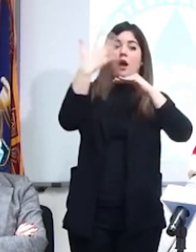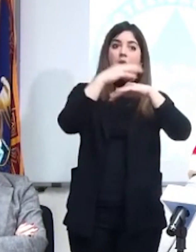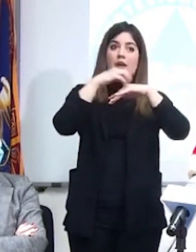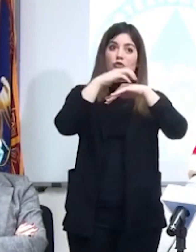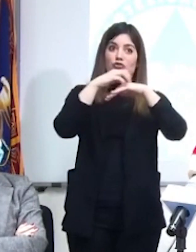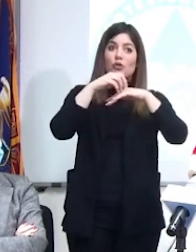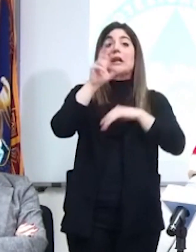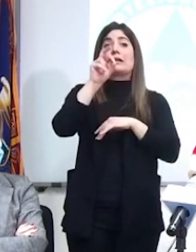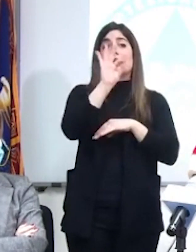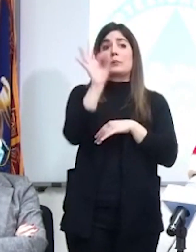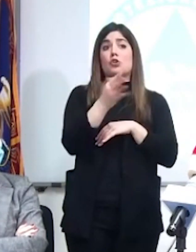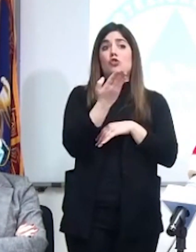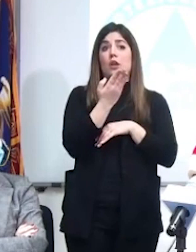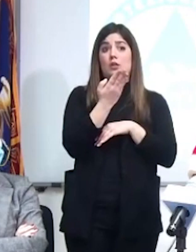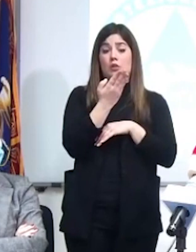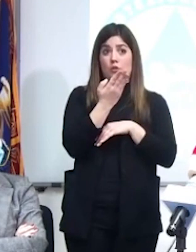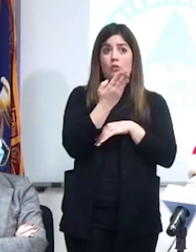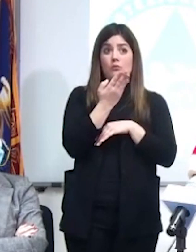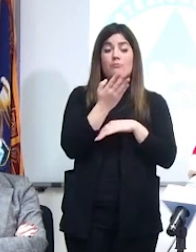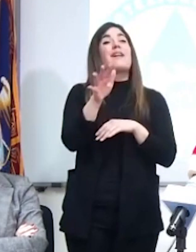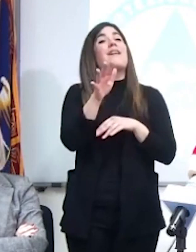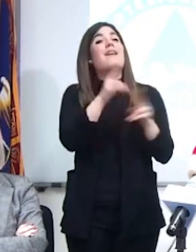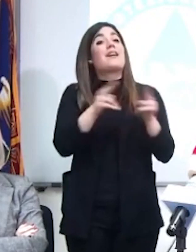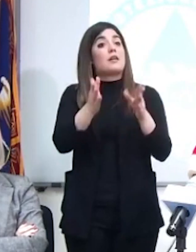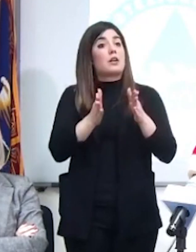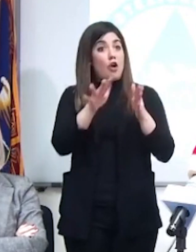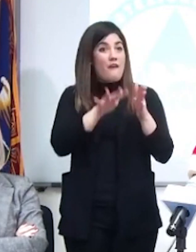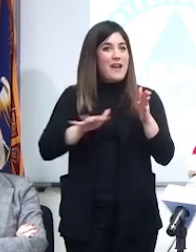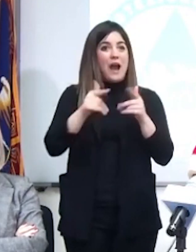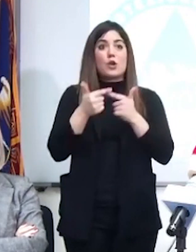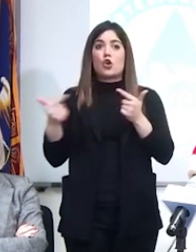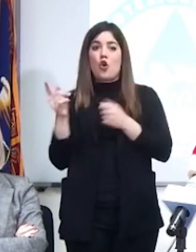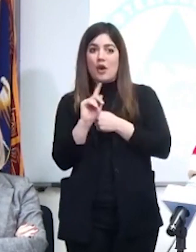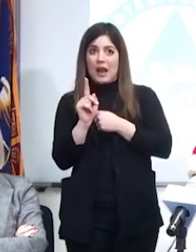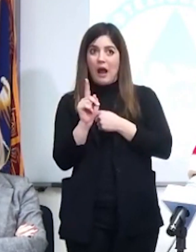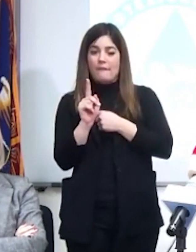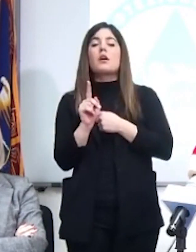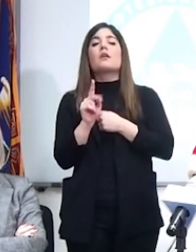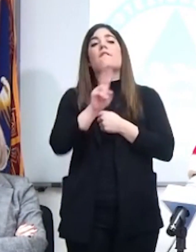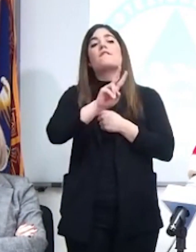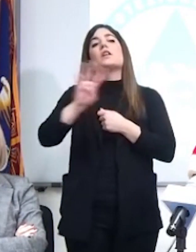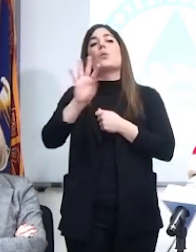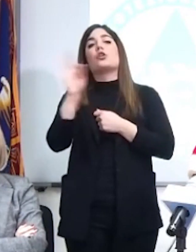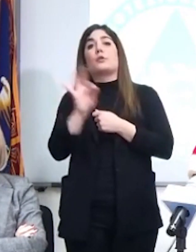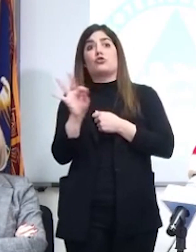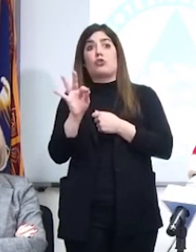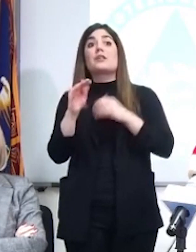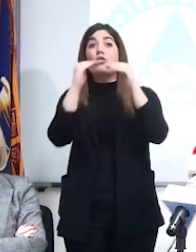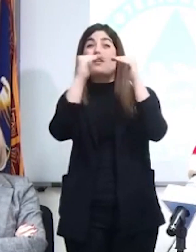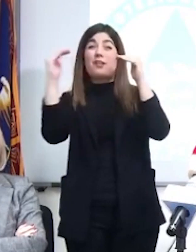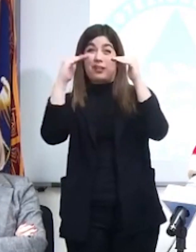e i ricoveri in area non critica sono al 24% e la soglia al 40%.